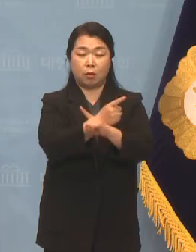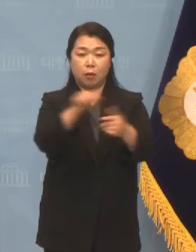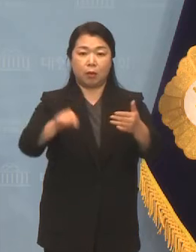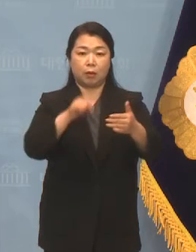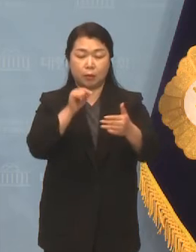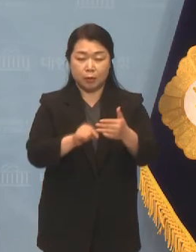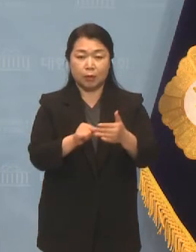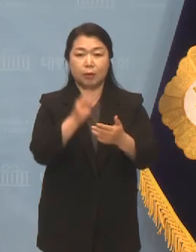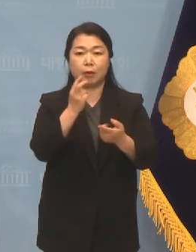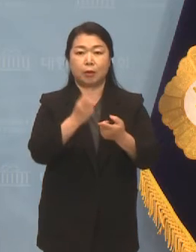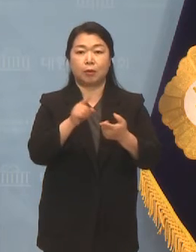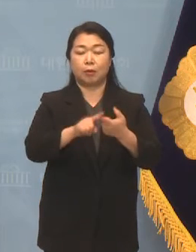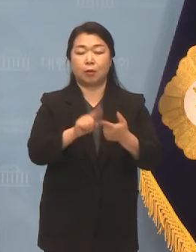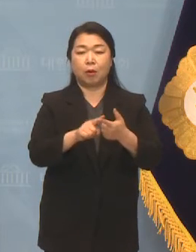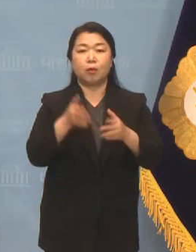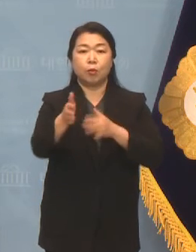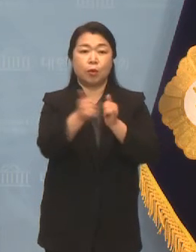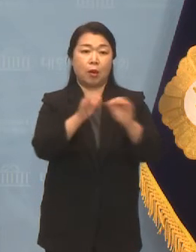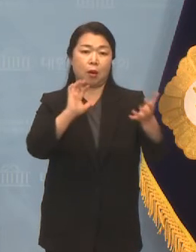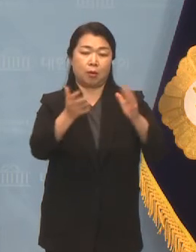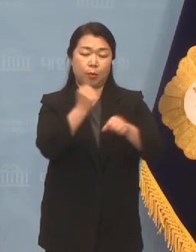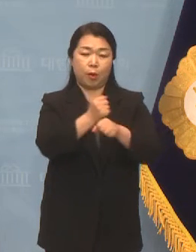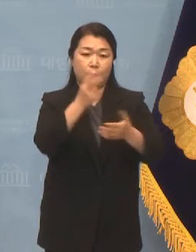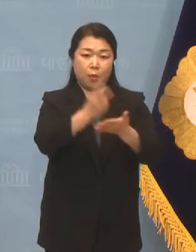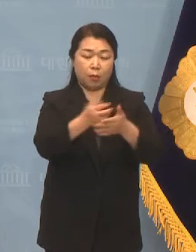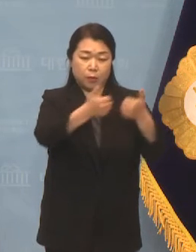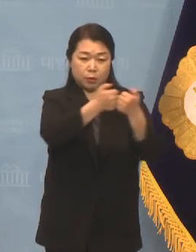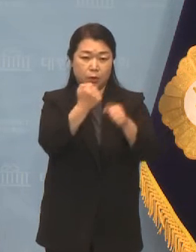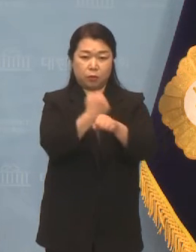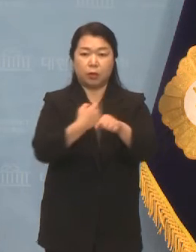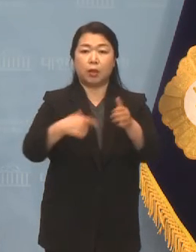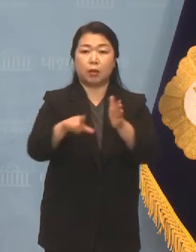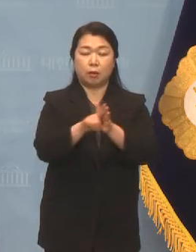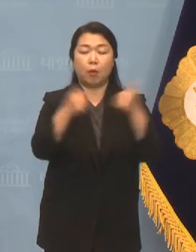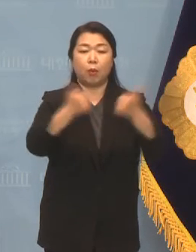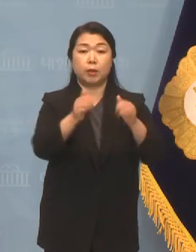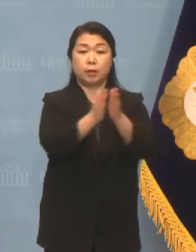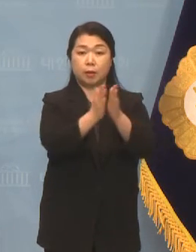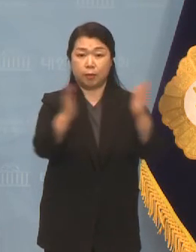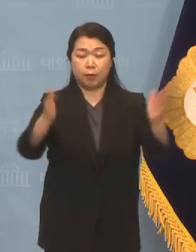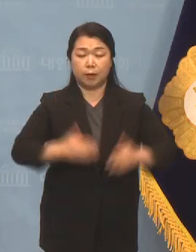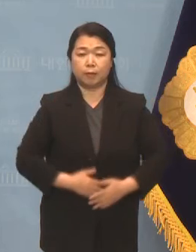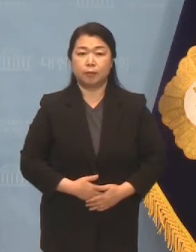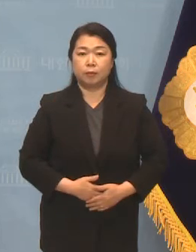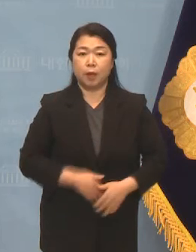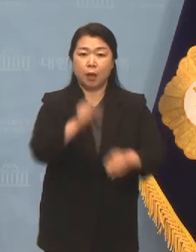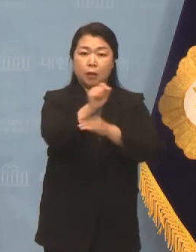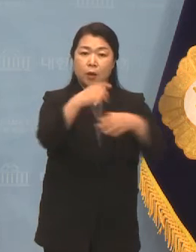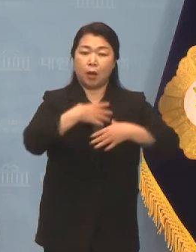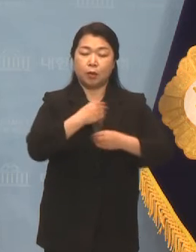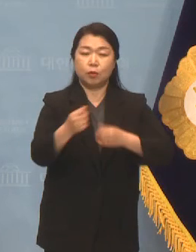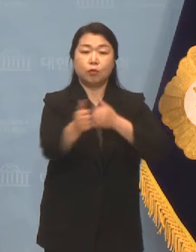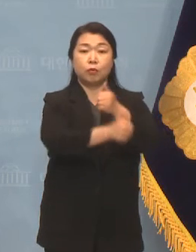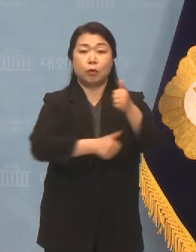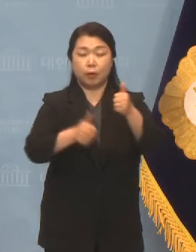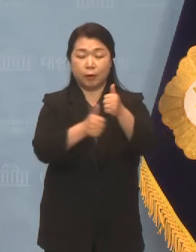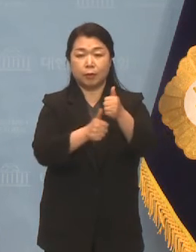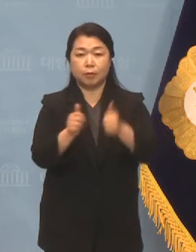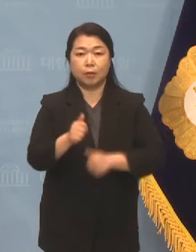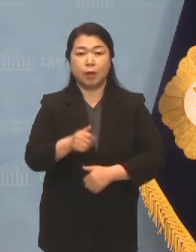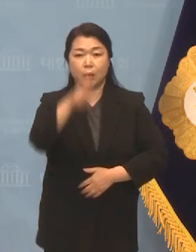간담회 및 법안심사를 위한 농림법안 소위를 개최하며 행정안전위원회는